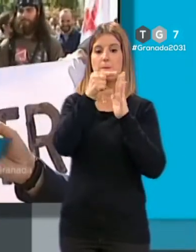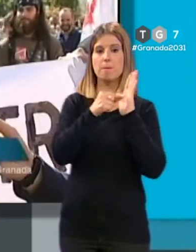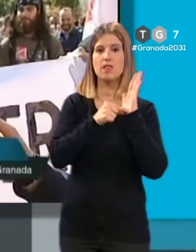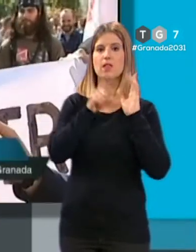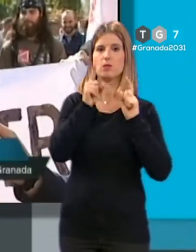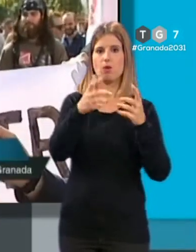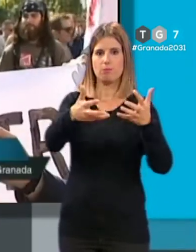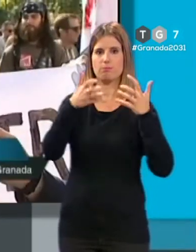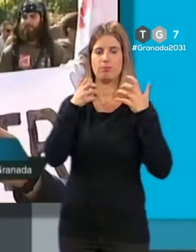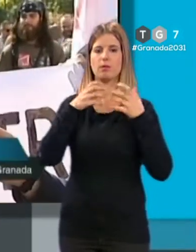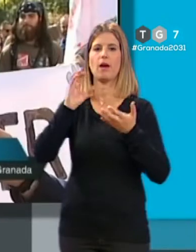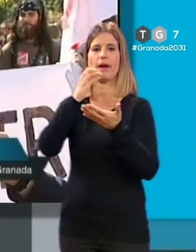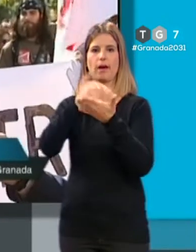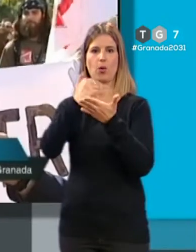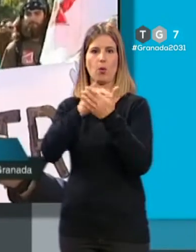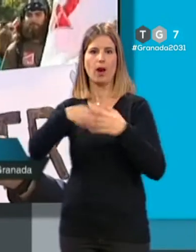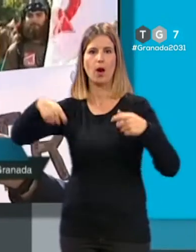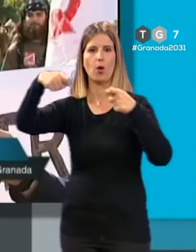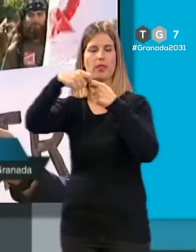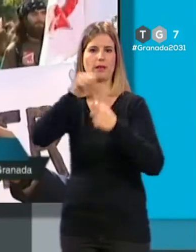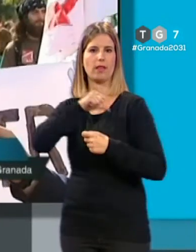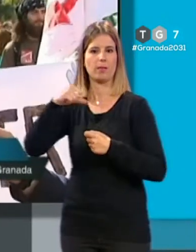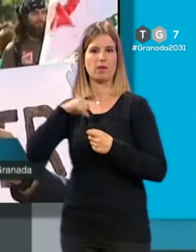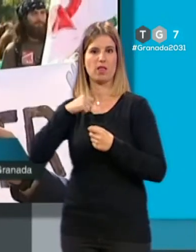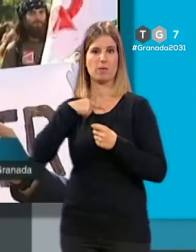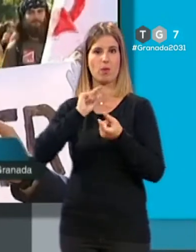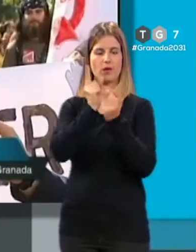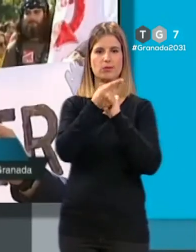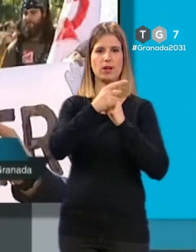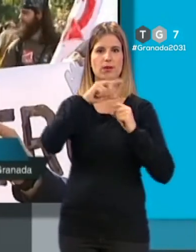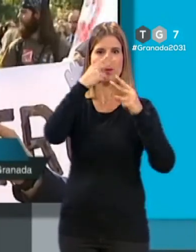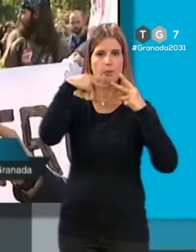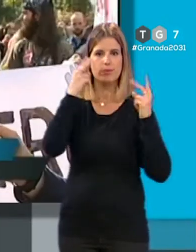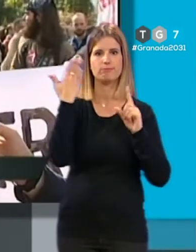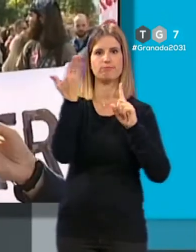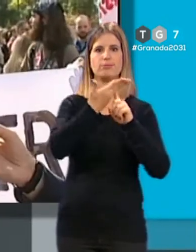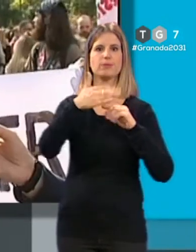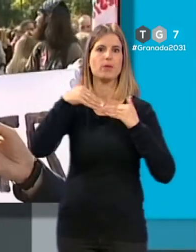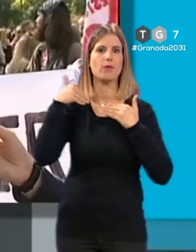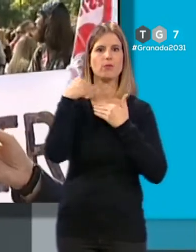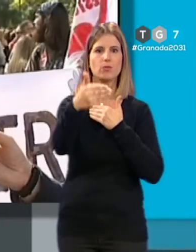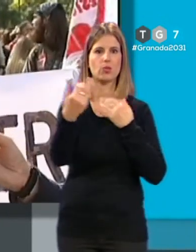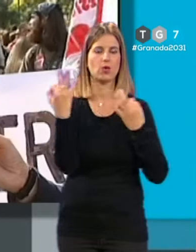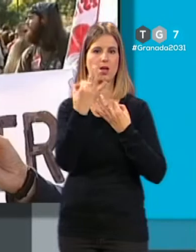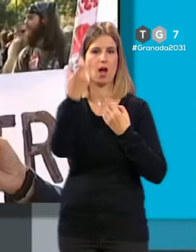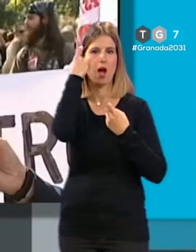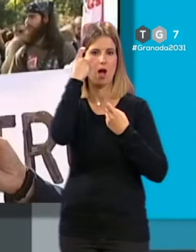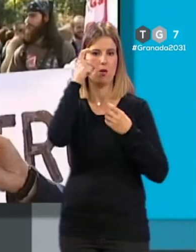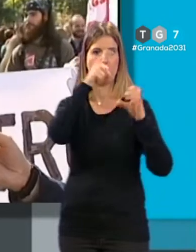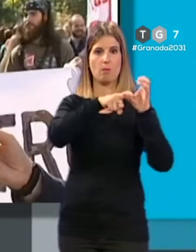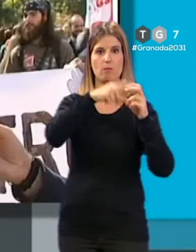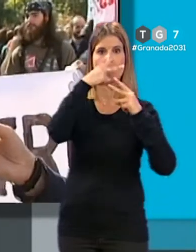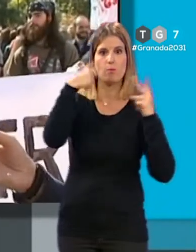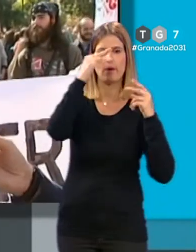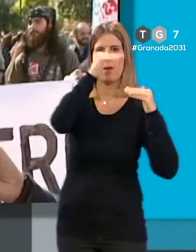escuela concertada y privada en detrimento de la pública y a la larga lo que va a hacer es que vengan menos alumnos a la pública